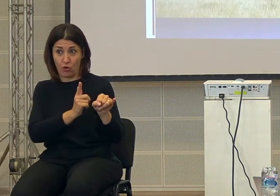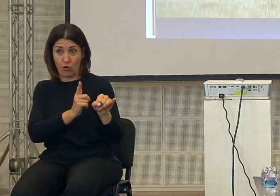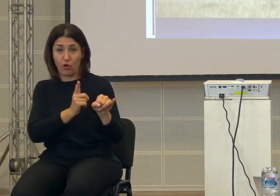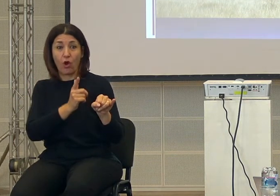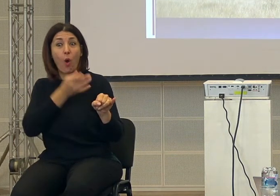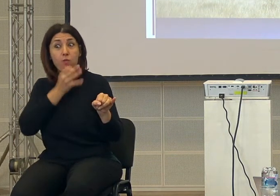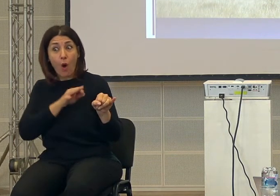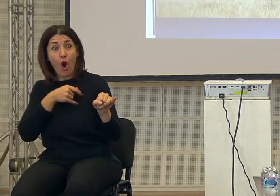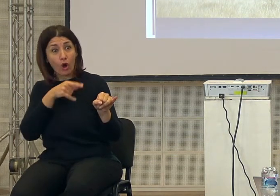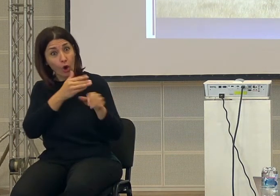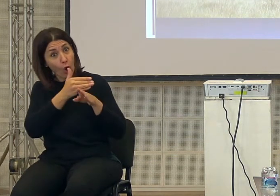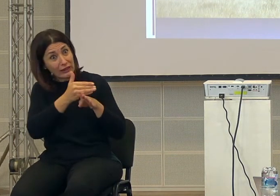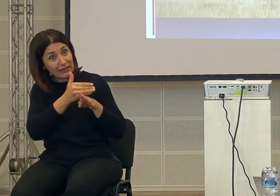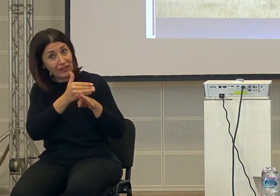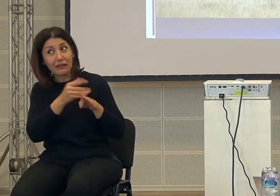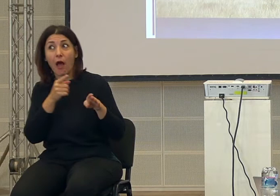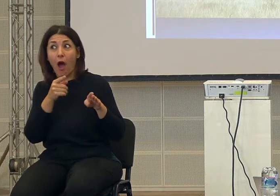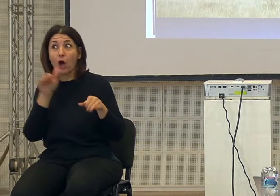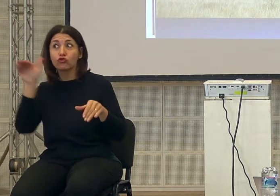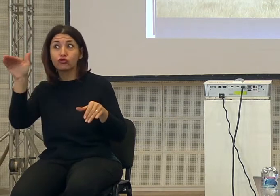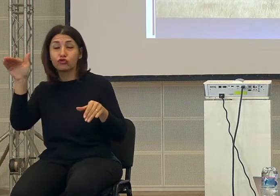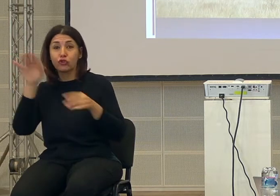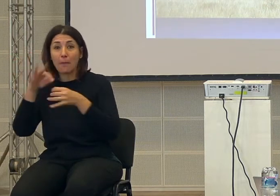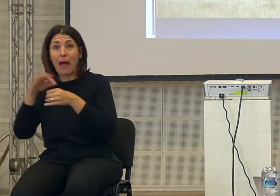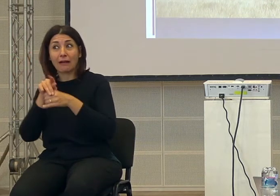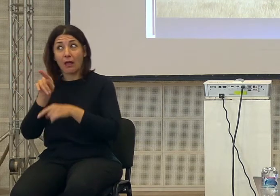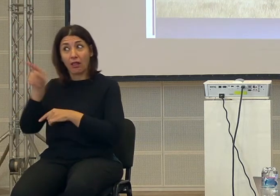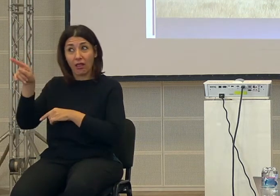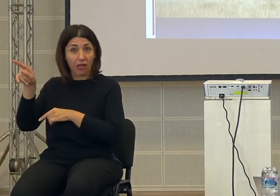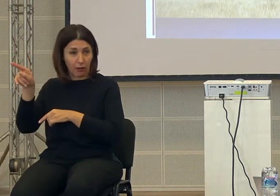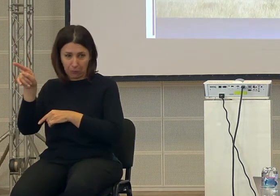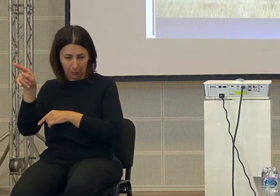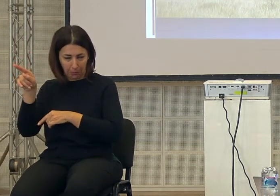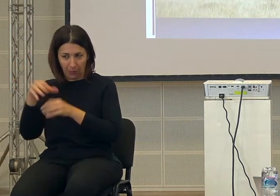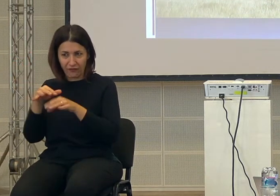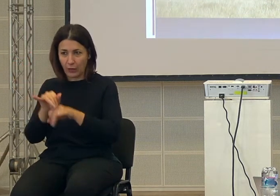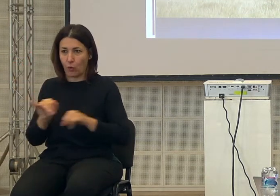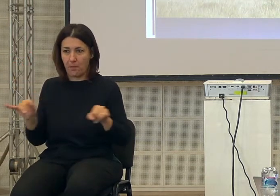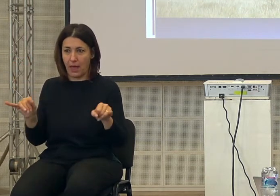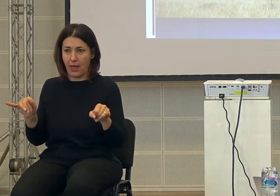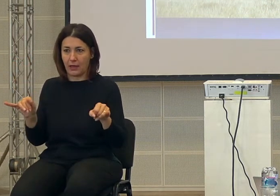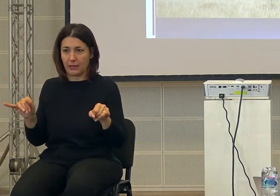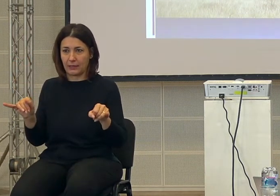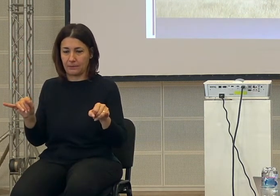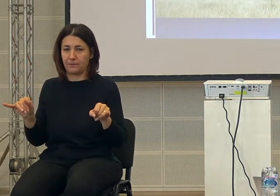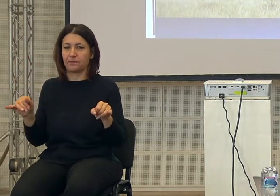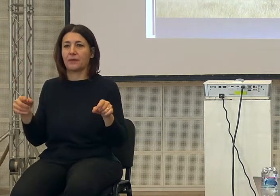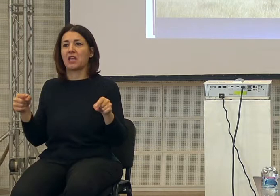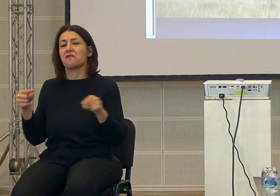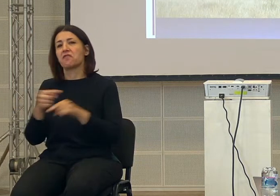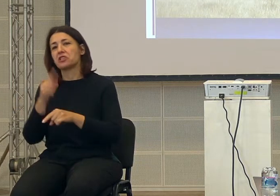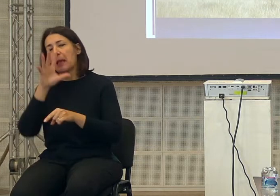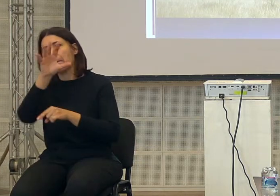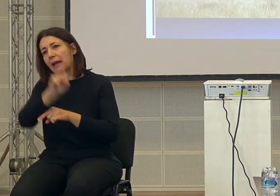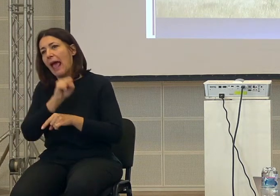in grado di condividere, poi in certi casi quando prendono una grossa preda, faccio conto una gazzella, allora magari